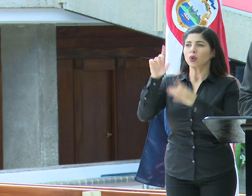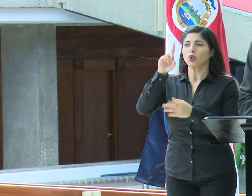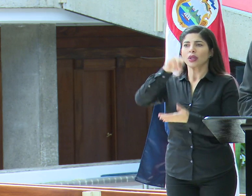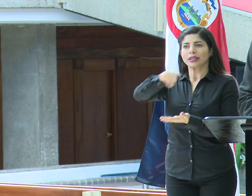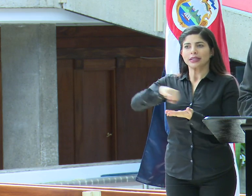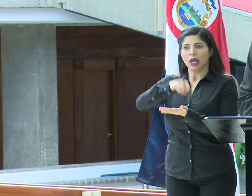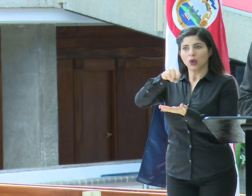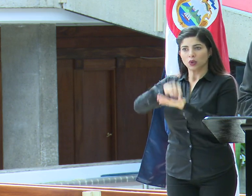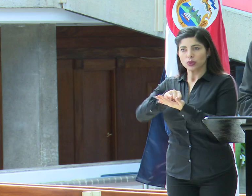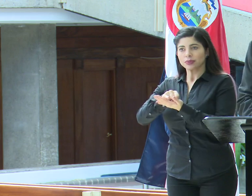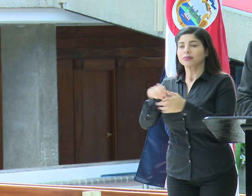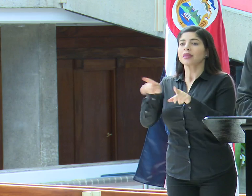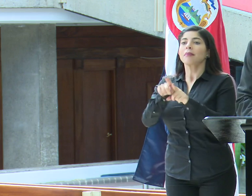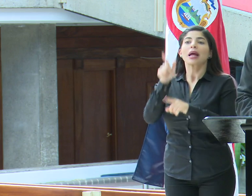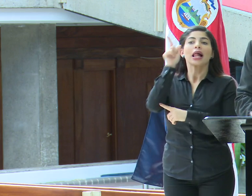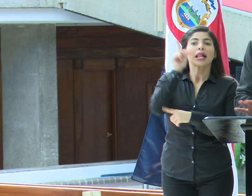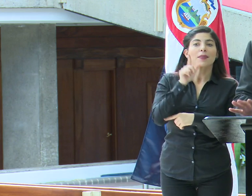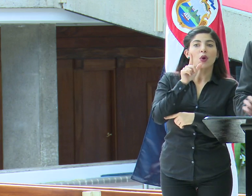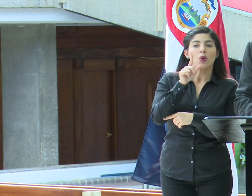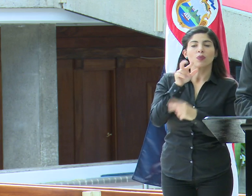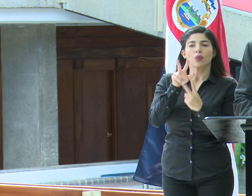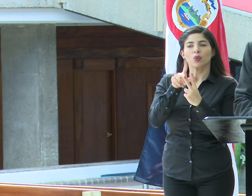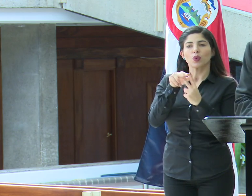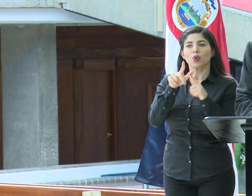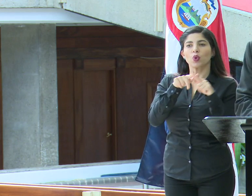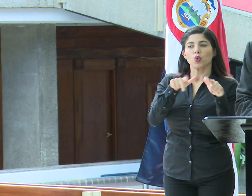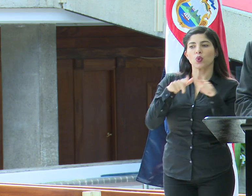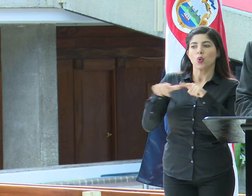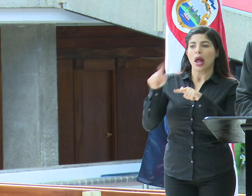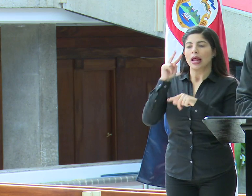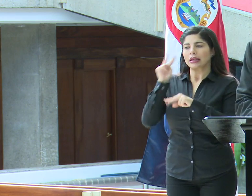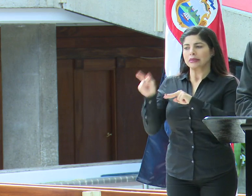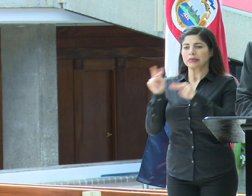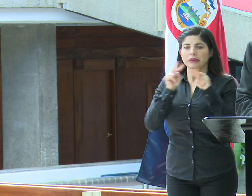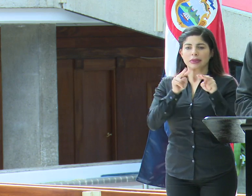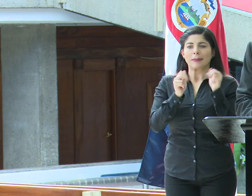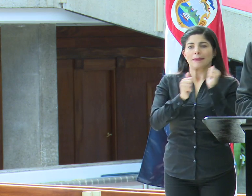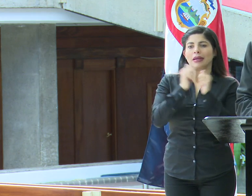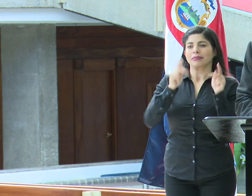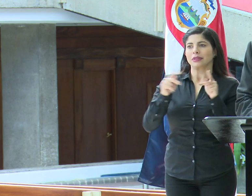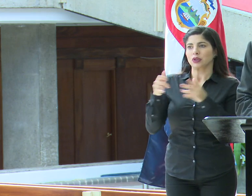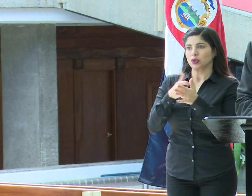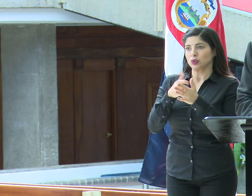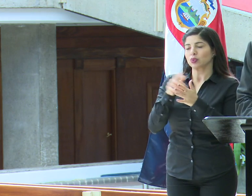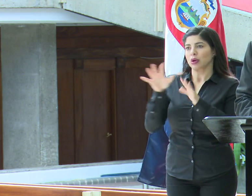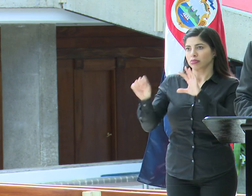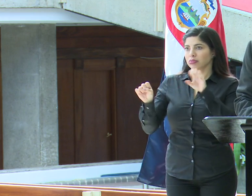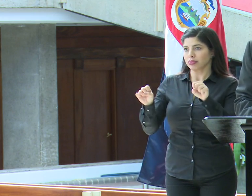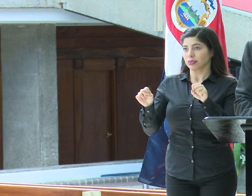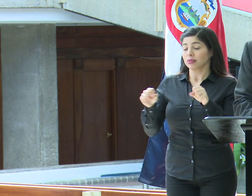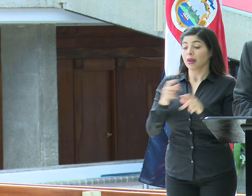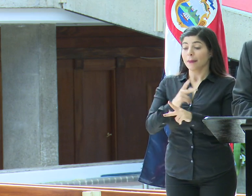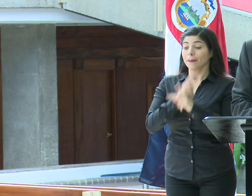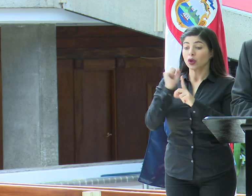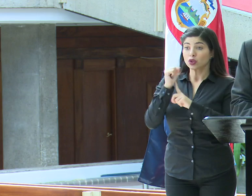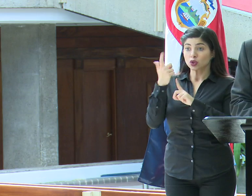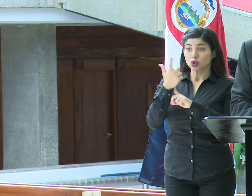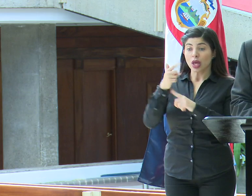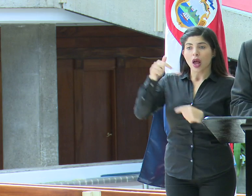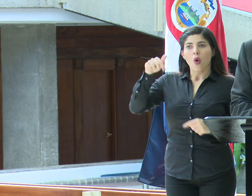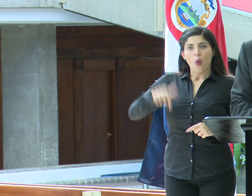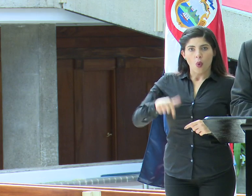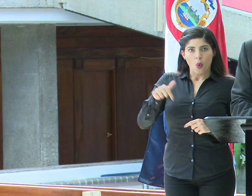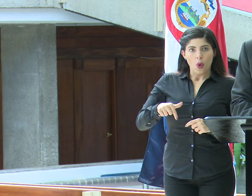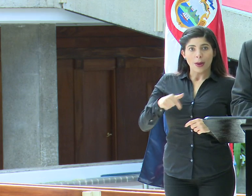y también el Limón, que fueron las dos zonas donde ellos identificaron mayor población vulnerable. En términos de protección social, hoy